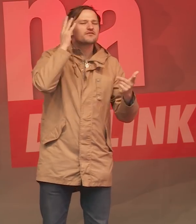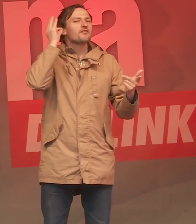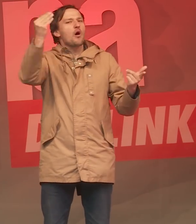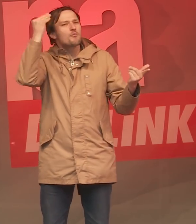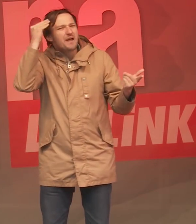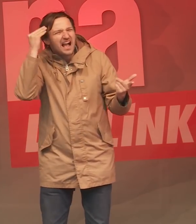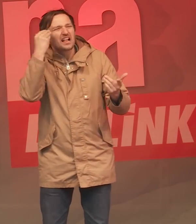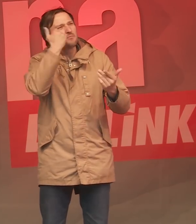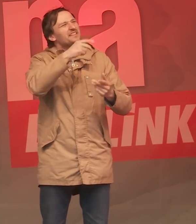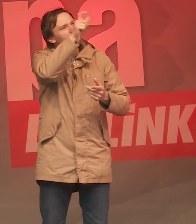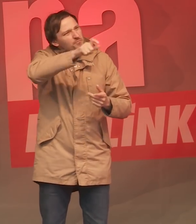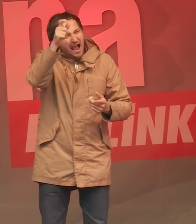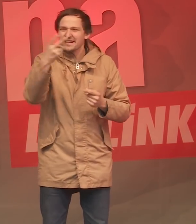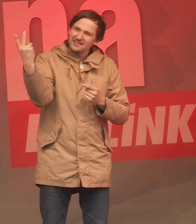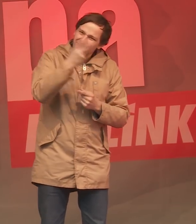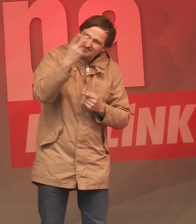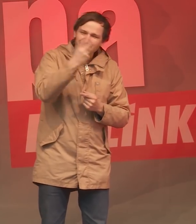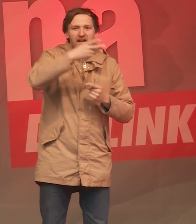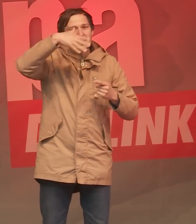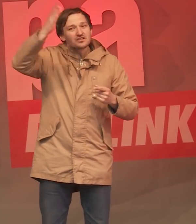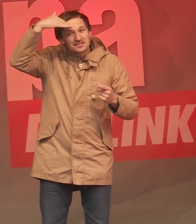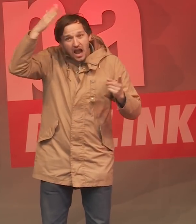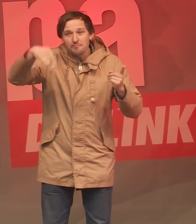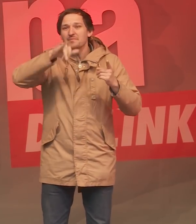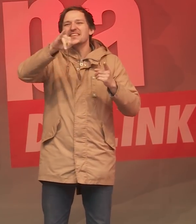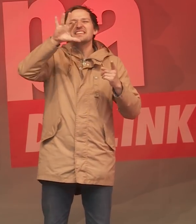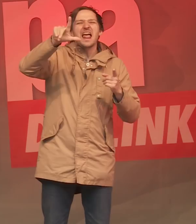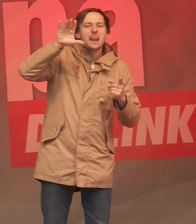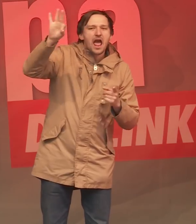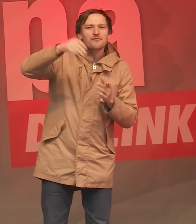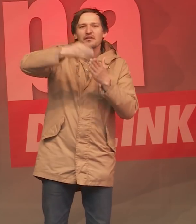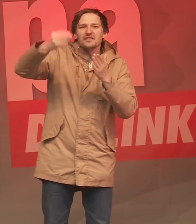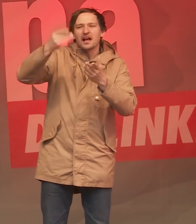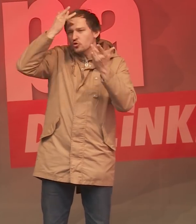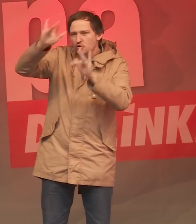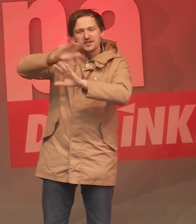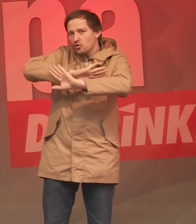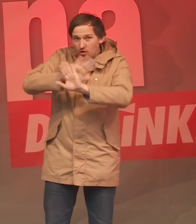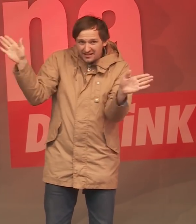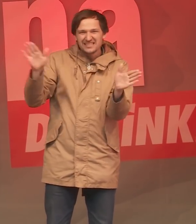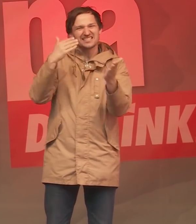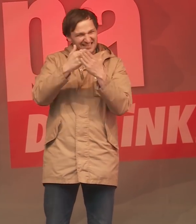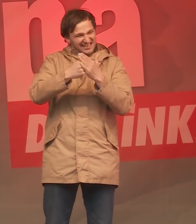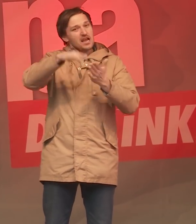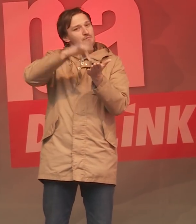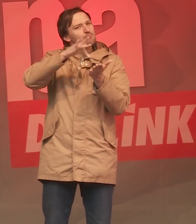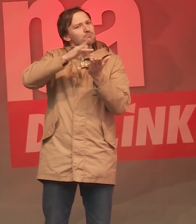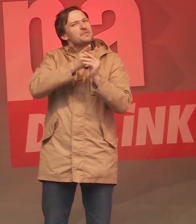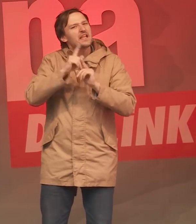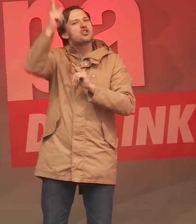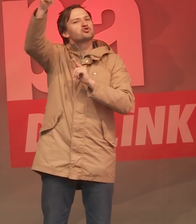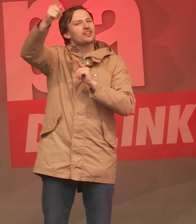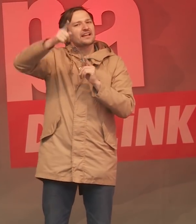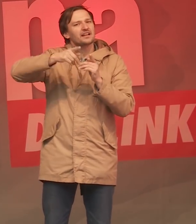tun Sie endlich was dafür, damit Herr Trump doch nicht den INF-Vertrag kündigt. Das ist der Mittenschrecken-Raketenvertrag.